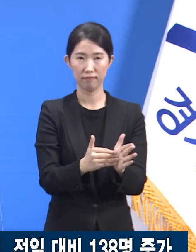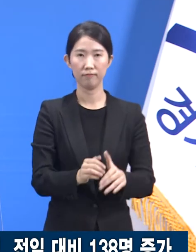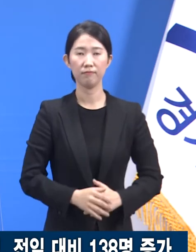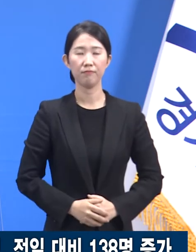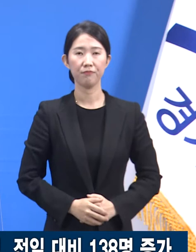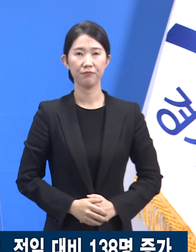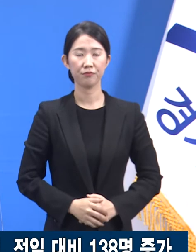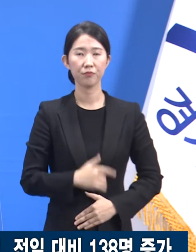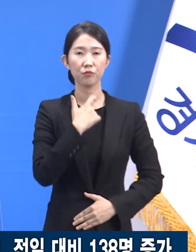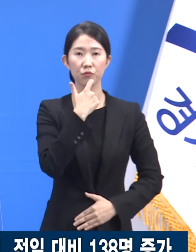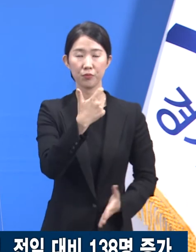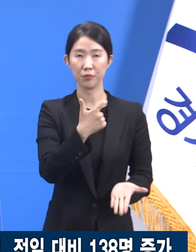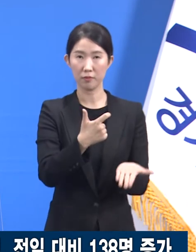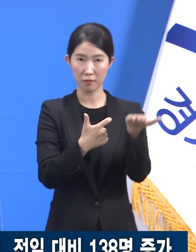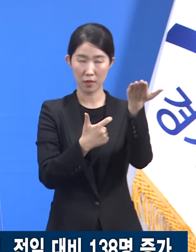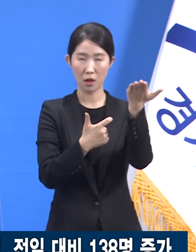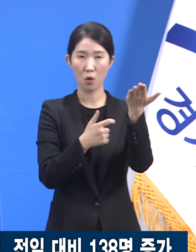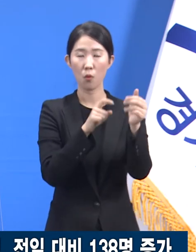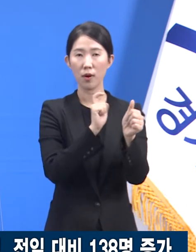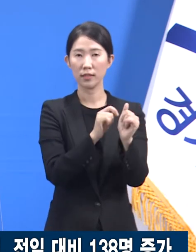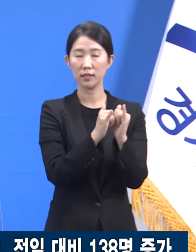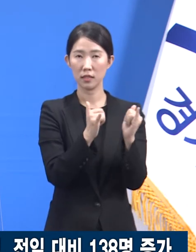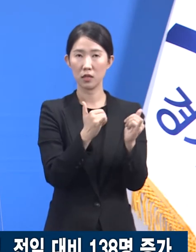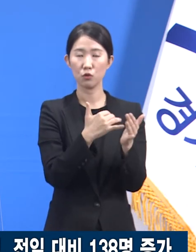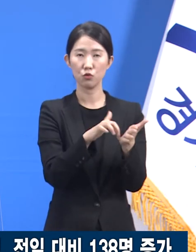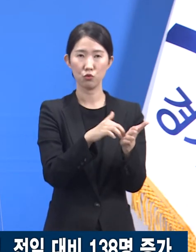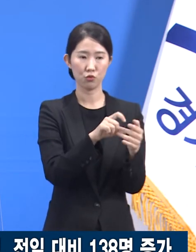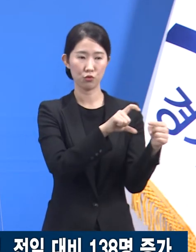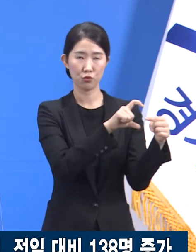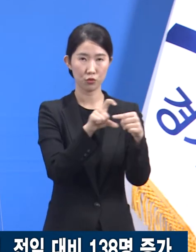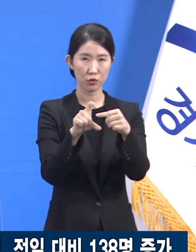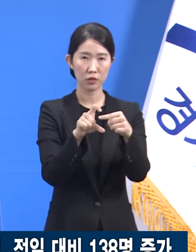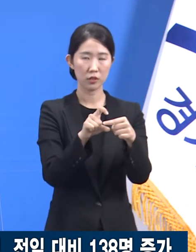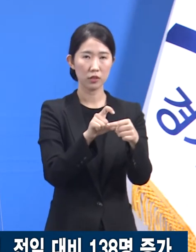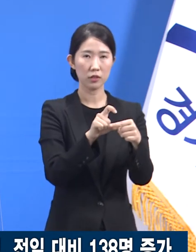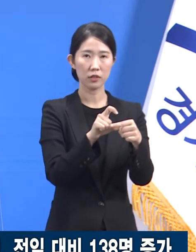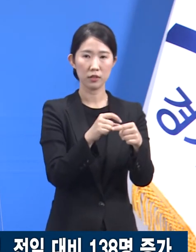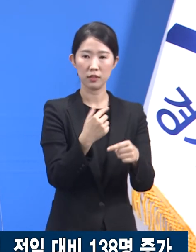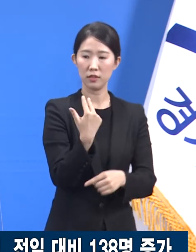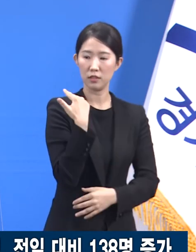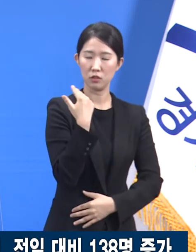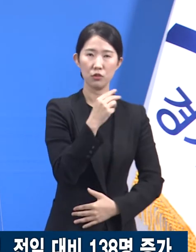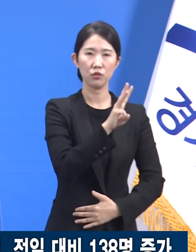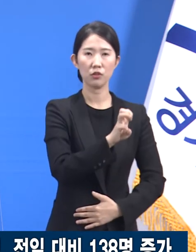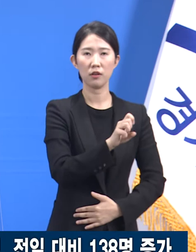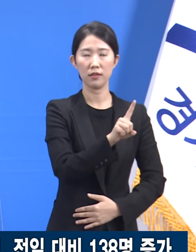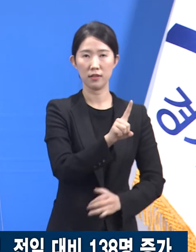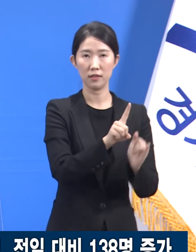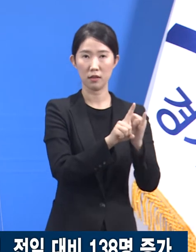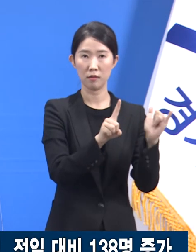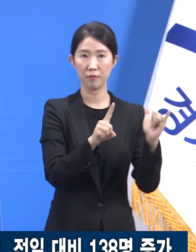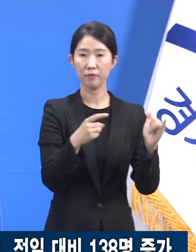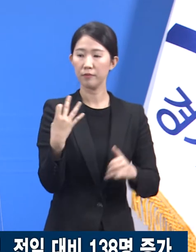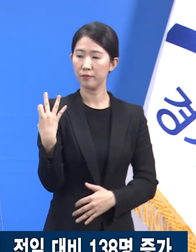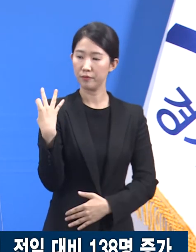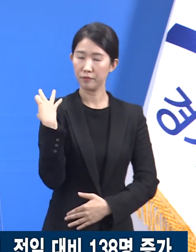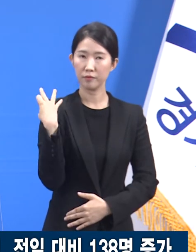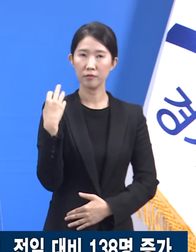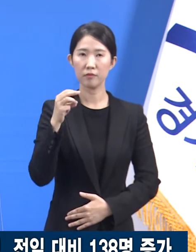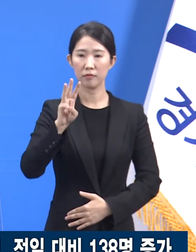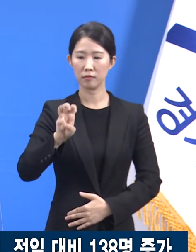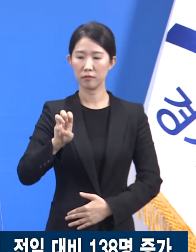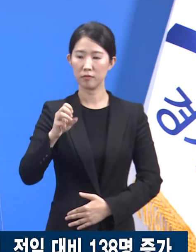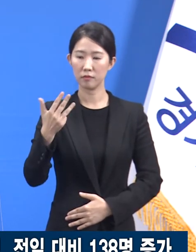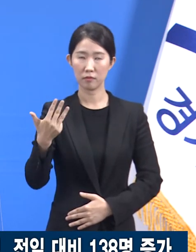60세 이상 고령의 확진자는 일평균 31명이었고 그 전주 38명 대비 7명